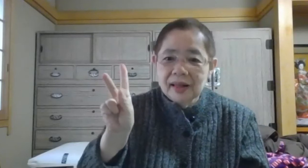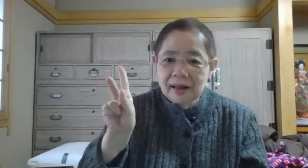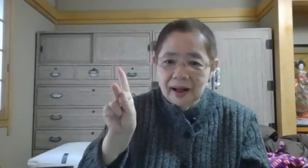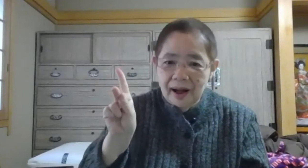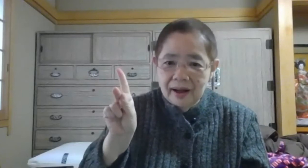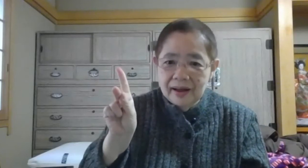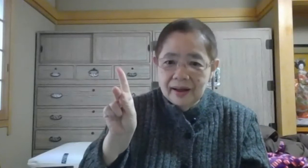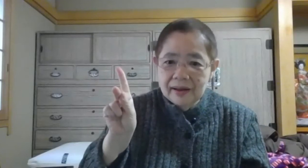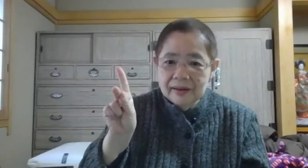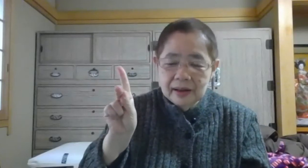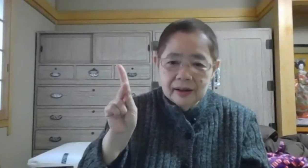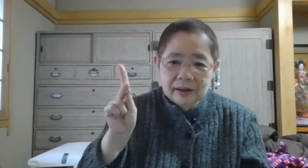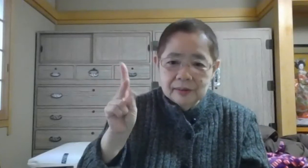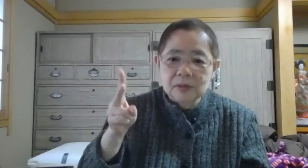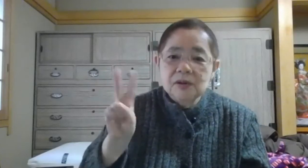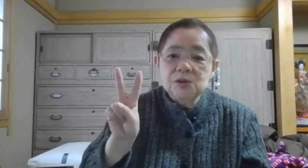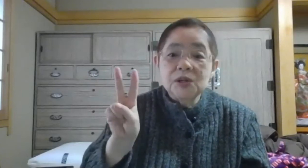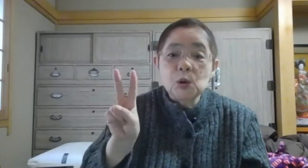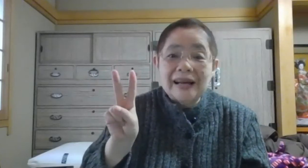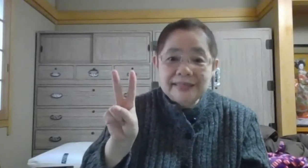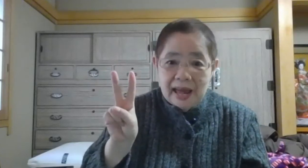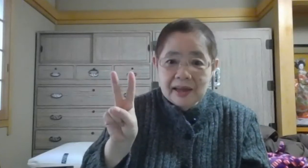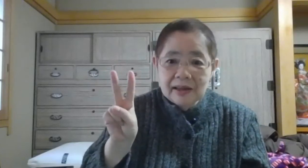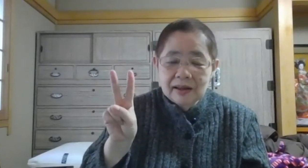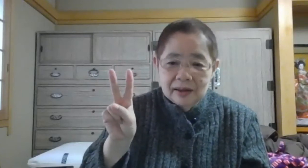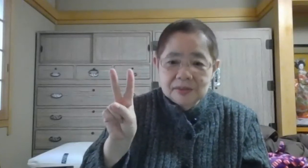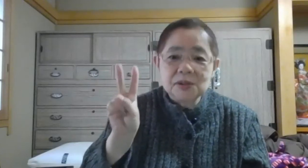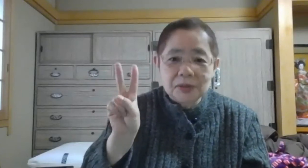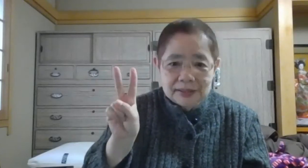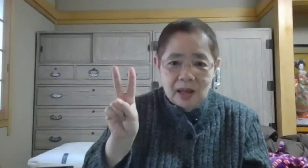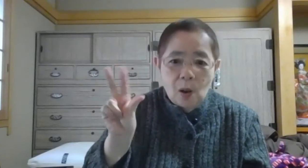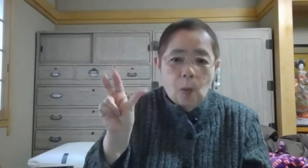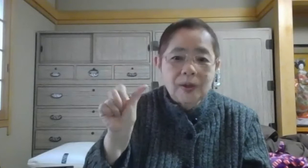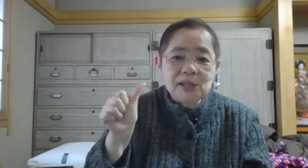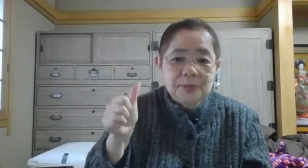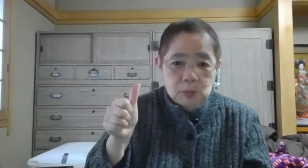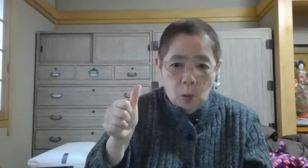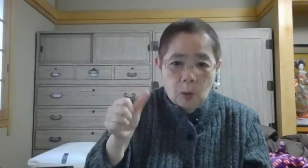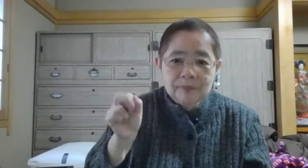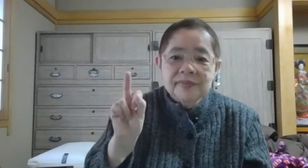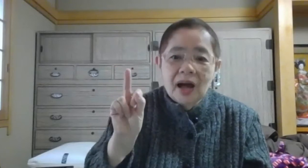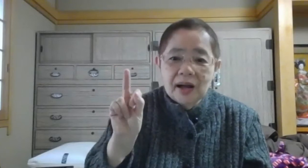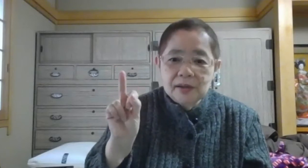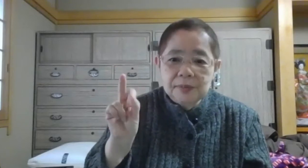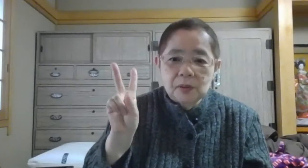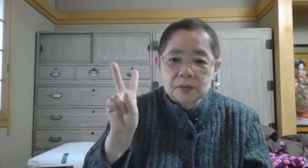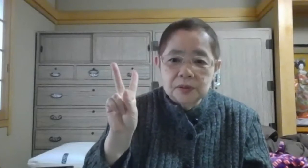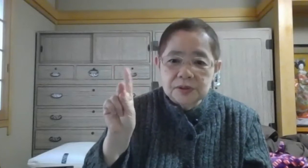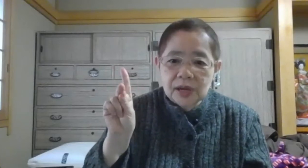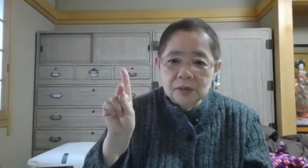かチョキを出してチョキを出して親指と中指をくっつけよう